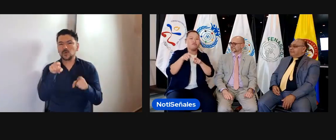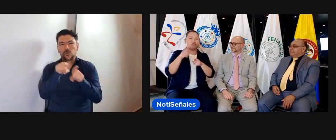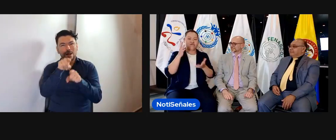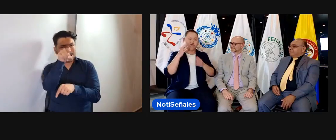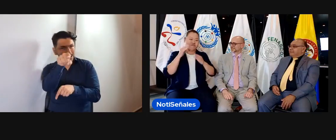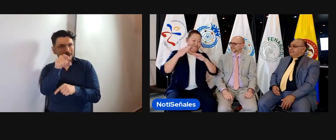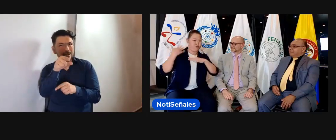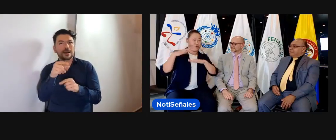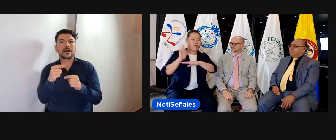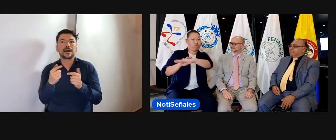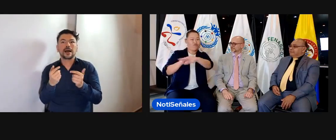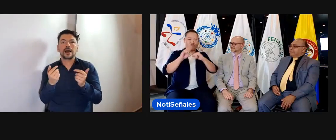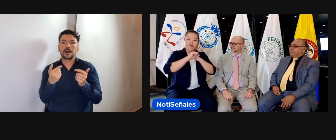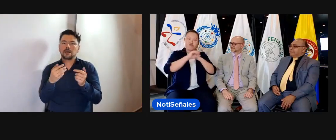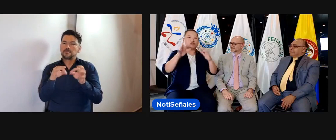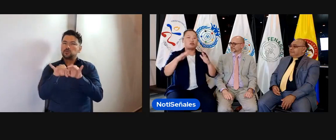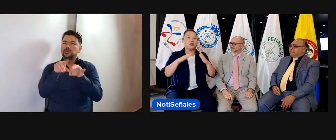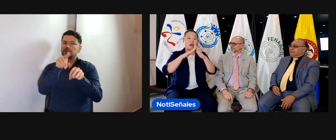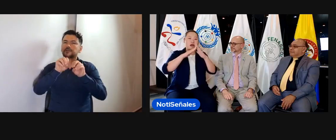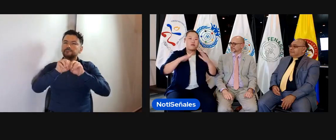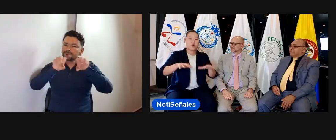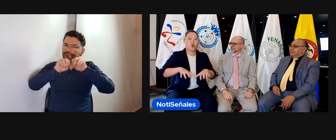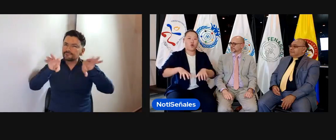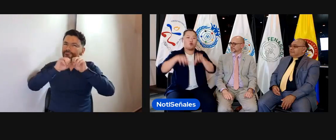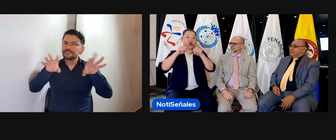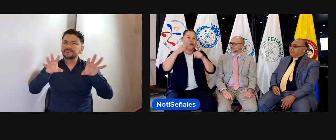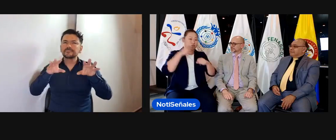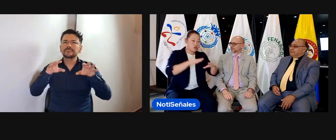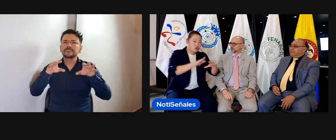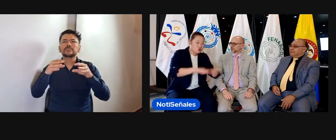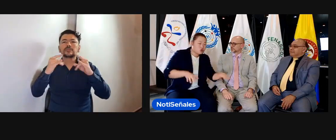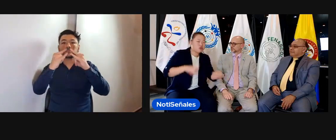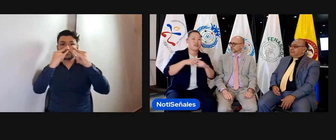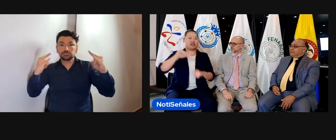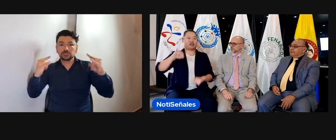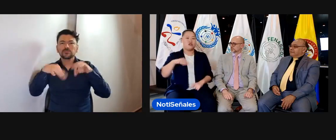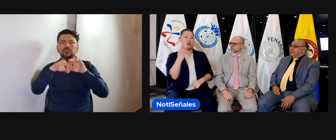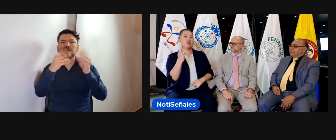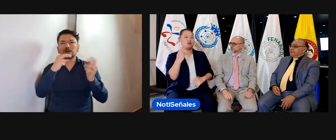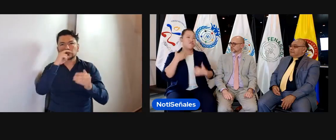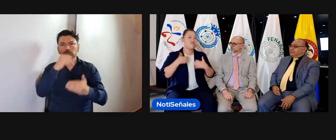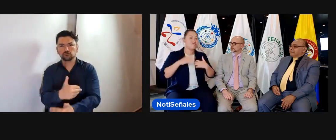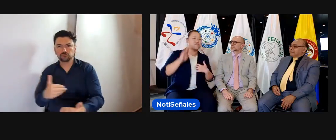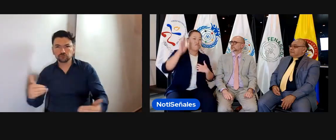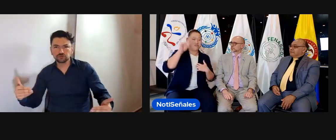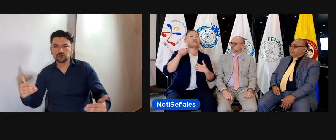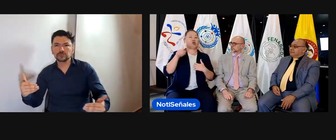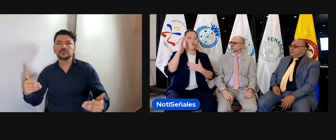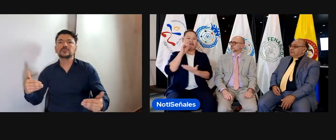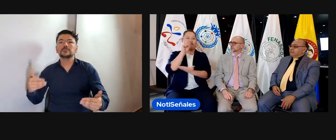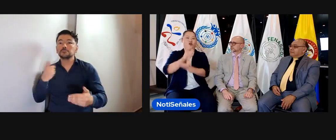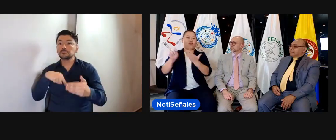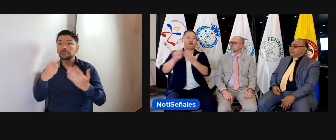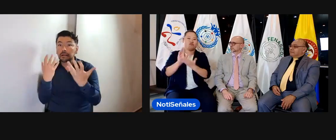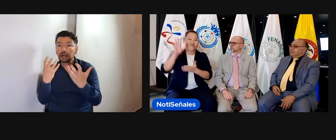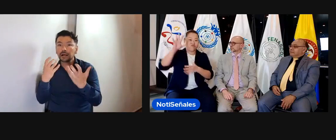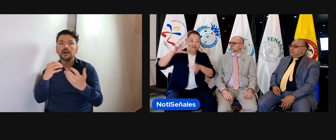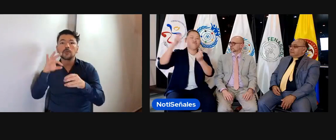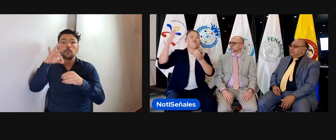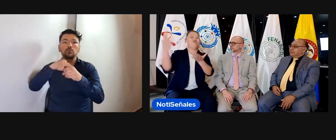Sorda acá en Colombia, pues también puedan estar allí, tener esa representación, participar en el consejo, en el campamento